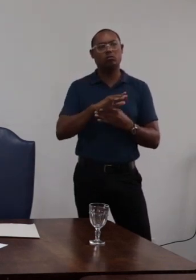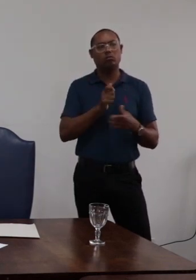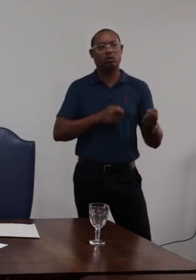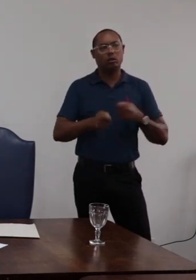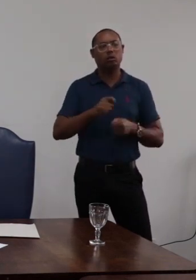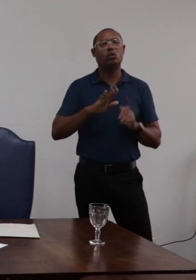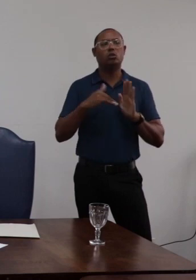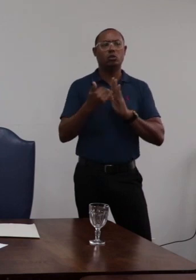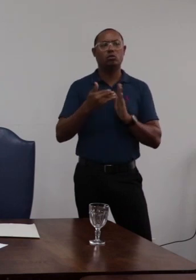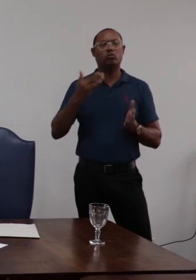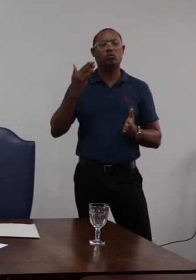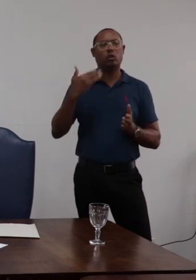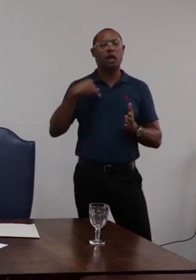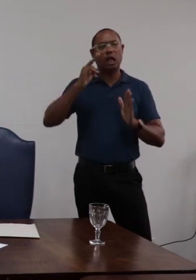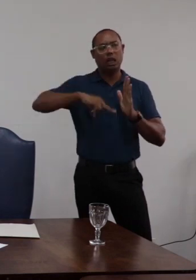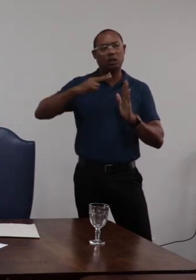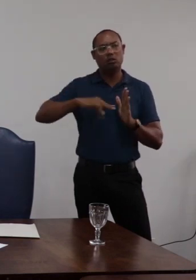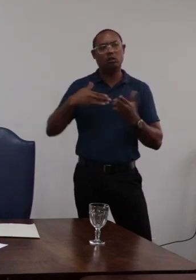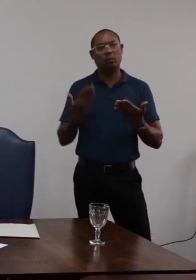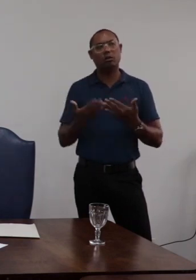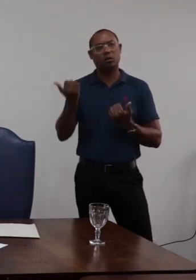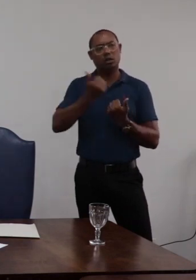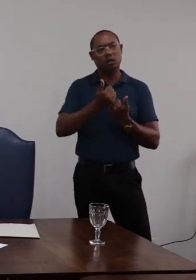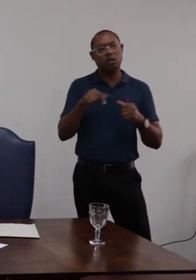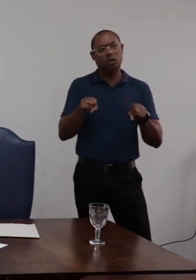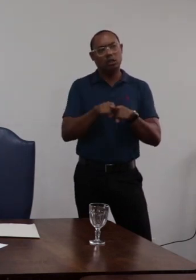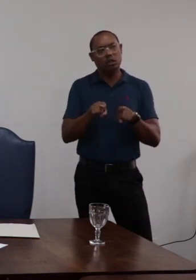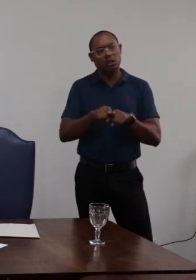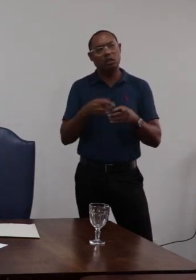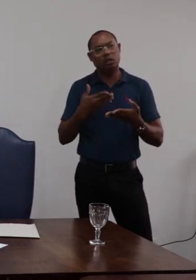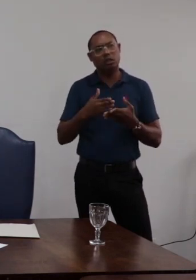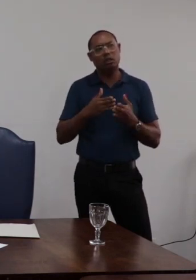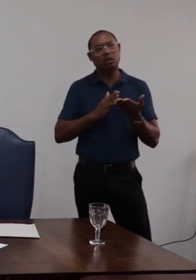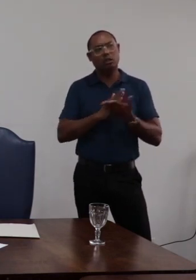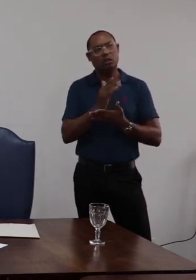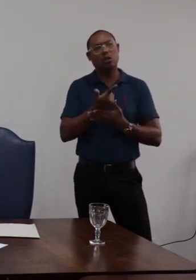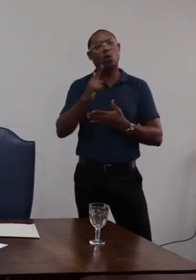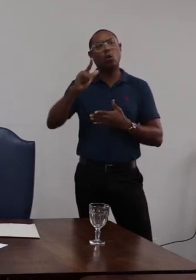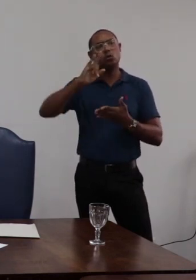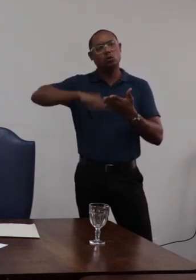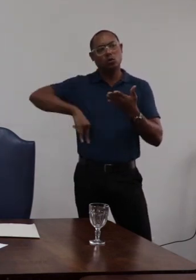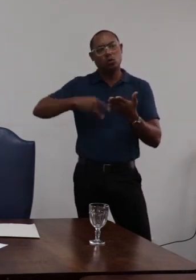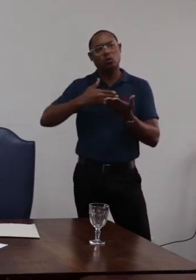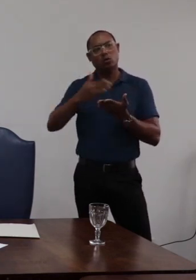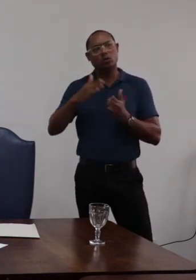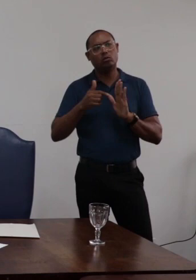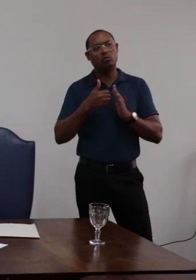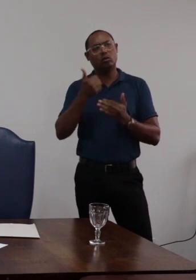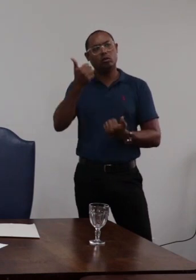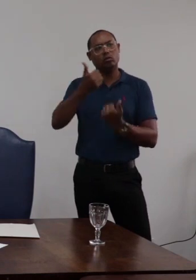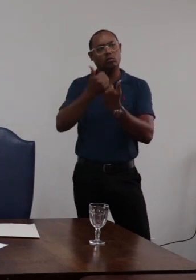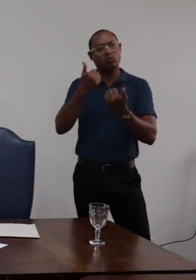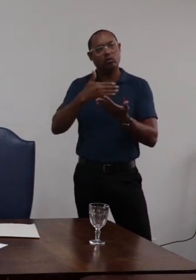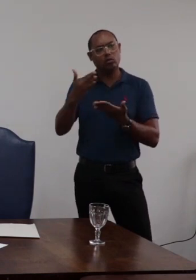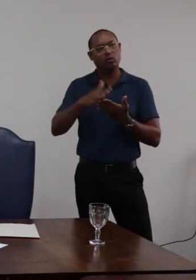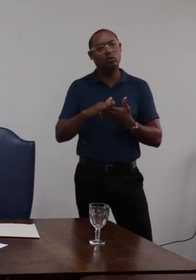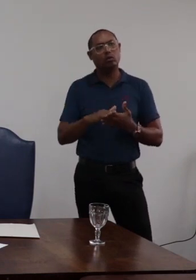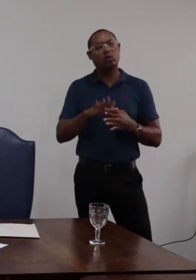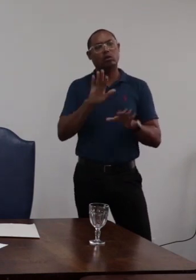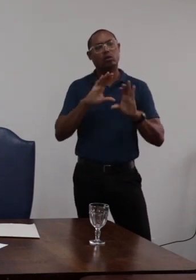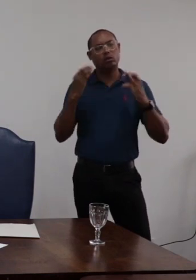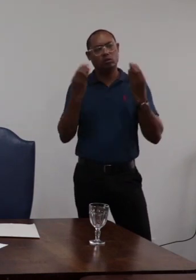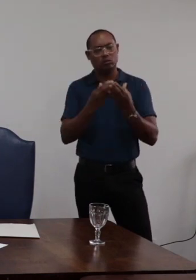fazer a leitura essa representação ela teve acesso a outros documentos distribuídos para a avaliação aparecida